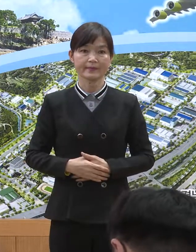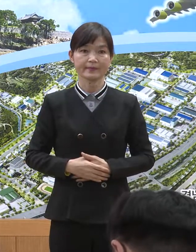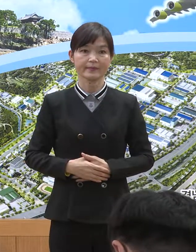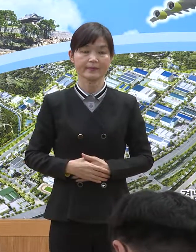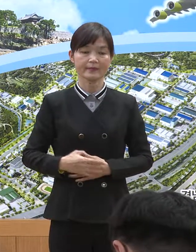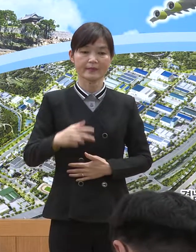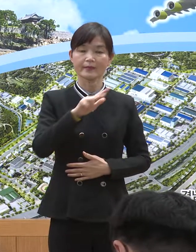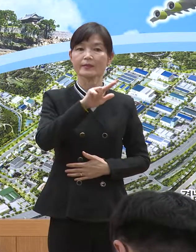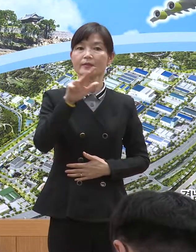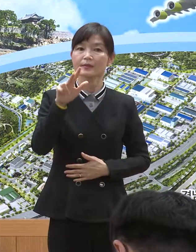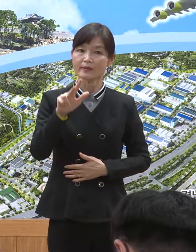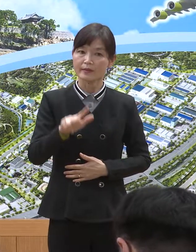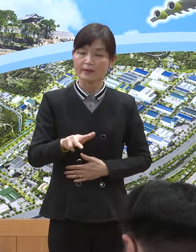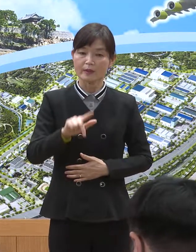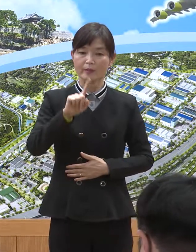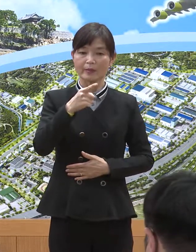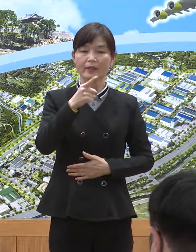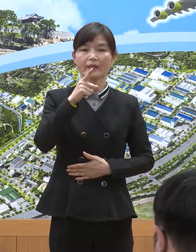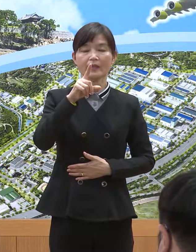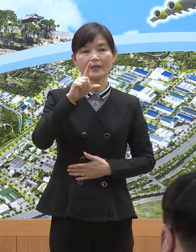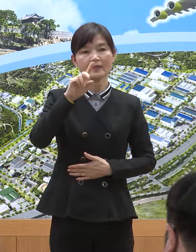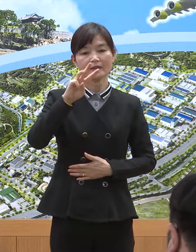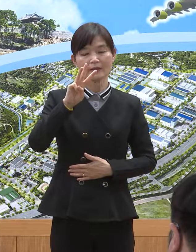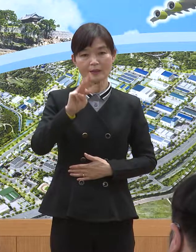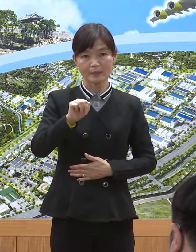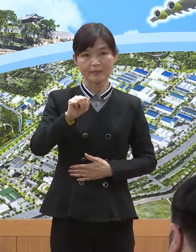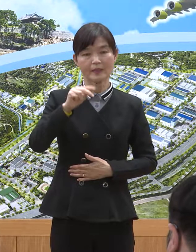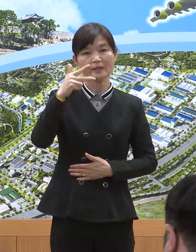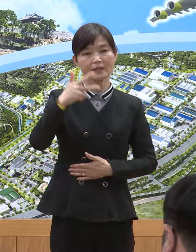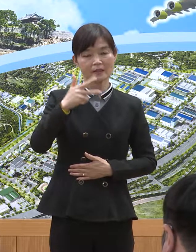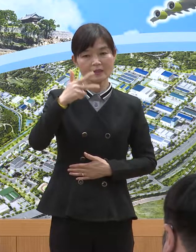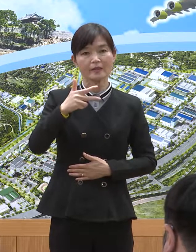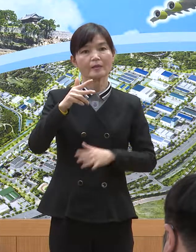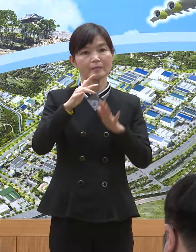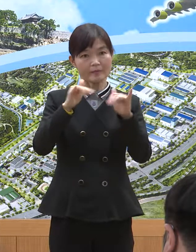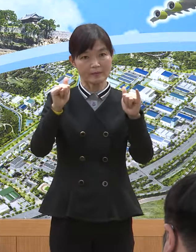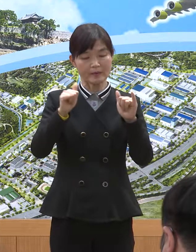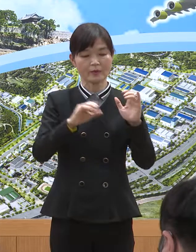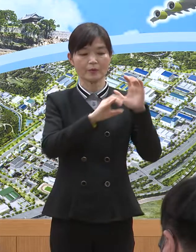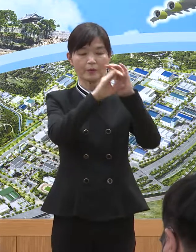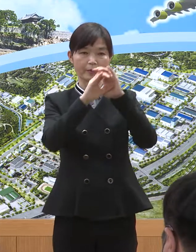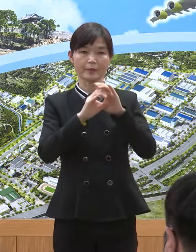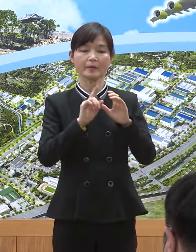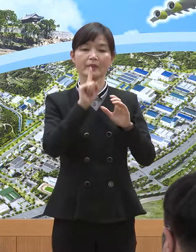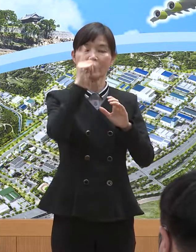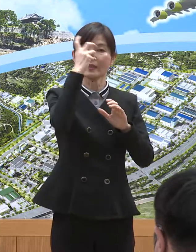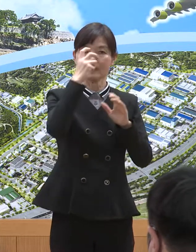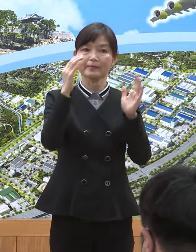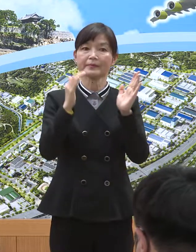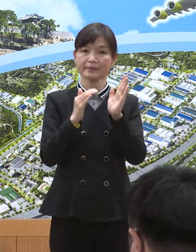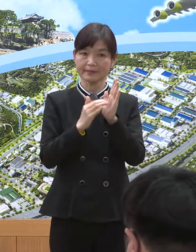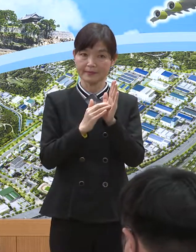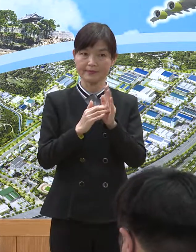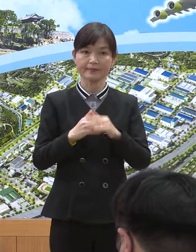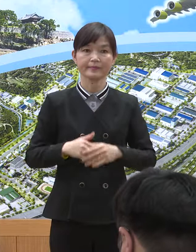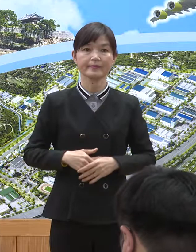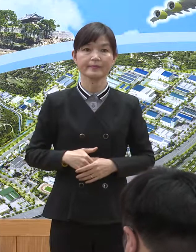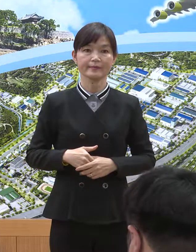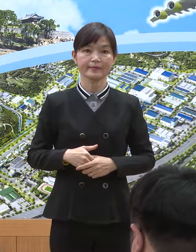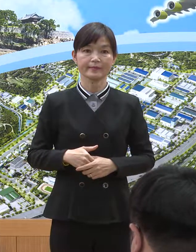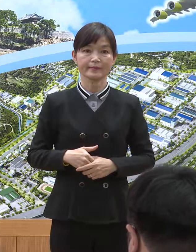그동안 우리시는 103만 7,721명이 대하여 코로나19 검사를 실시하였습니다.